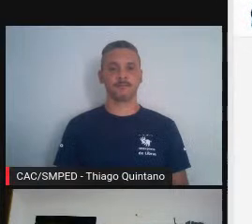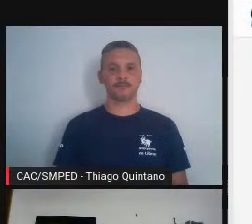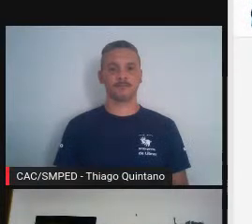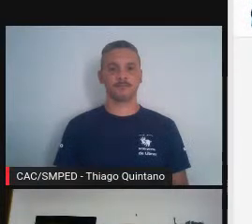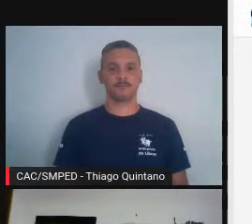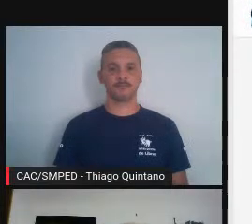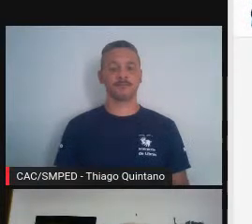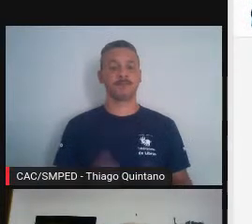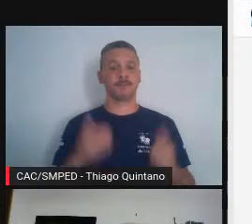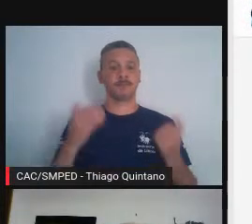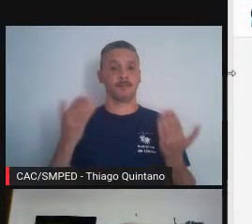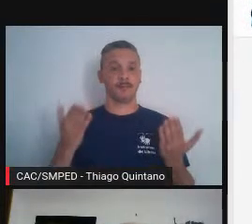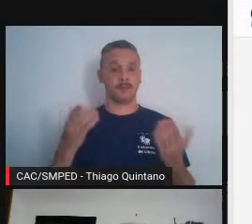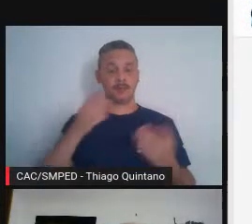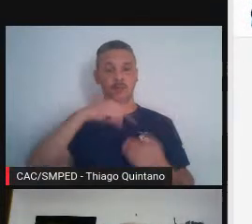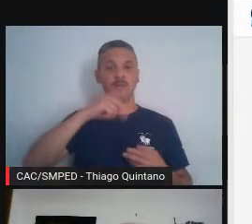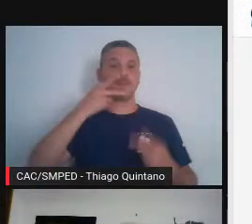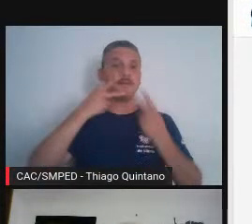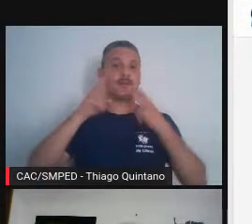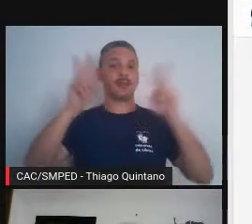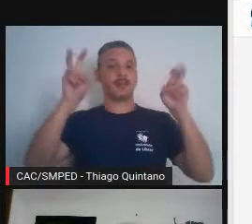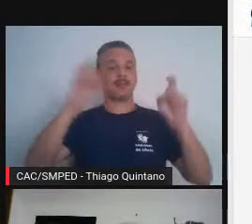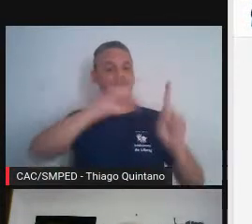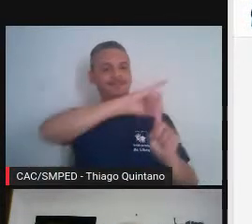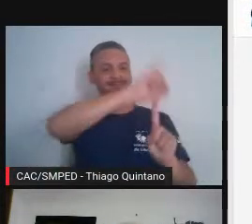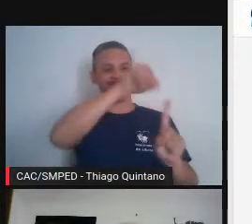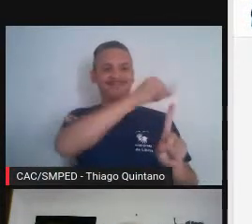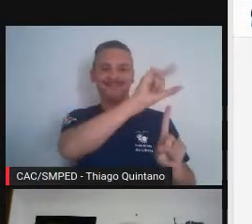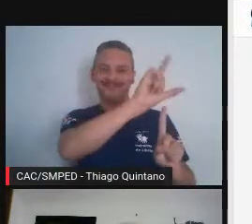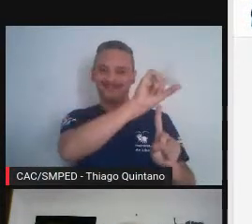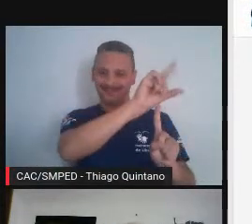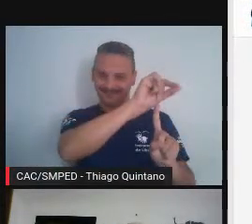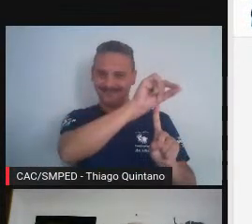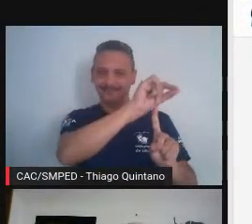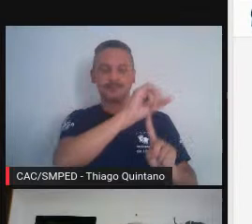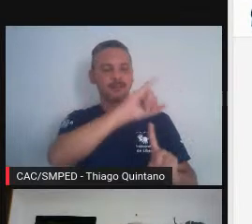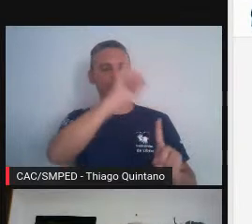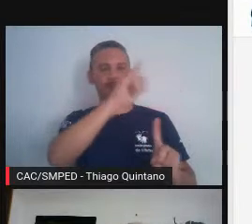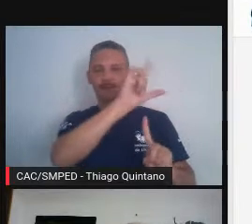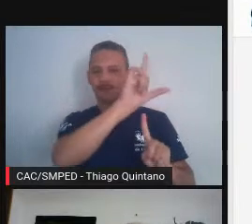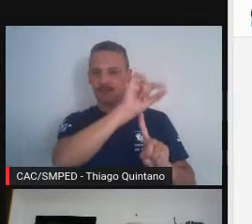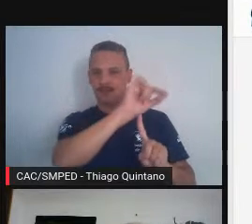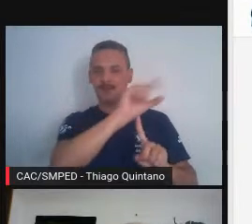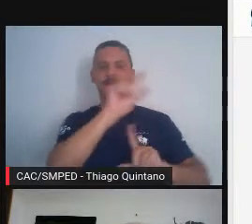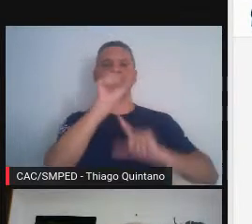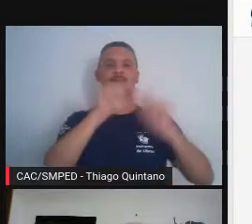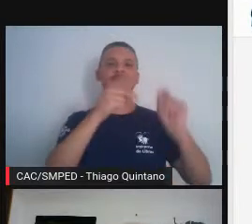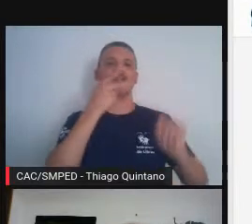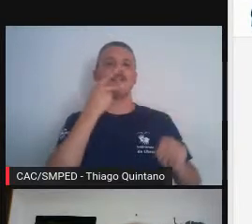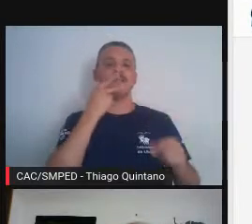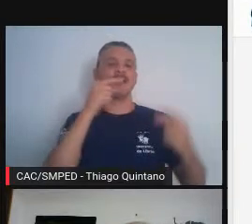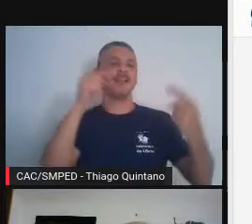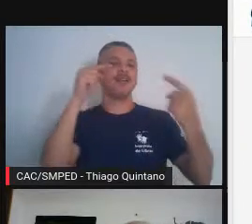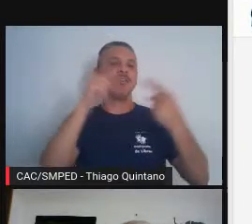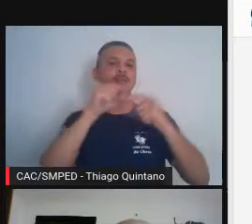Então, quando nós falamos do Pico de Zaraguá, nós estamos falando de algo que,